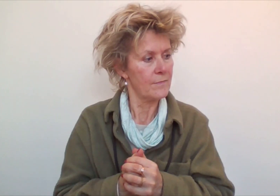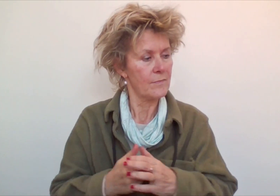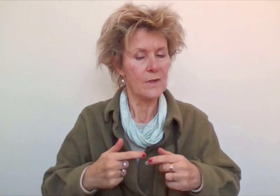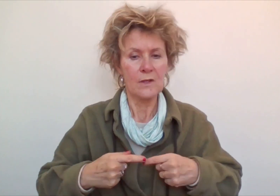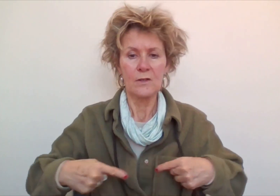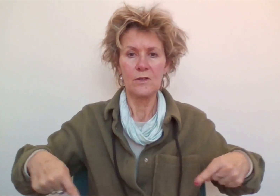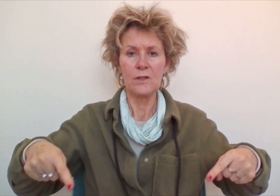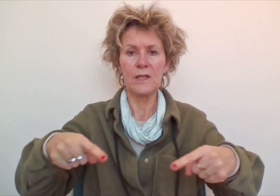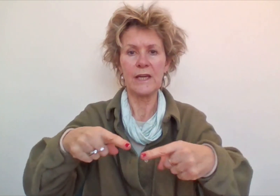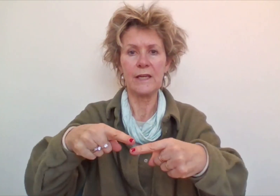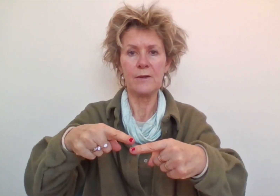De kring.